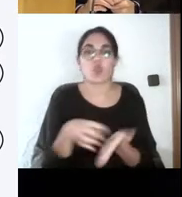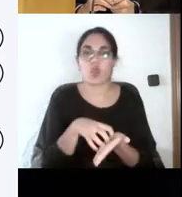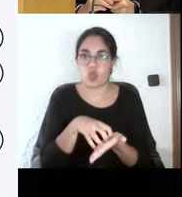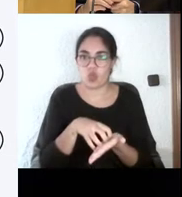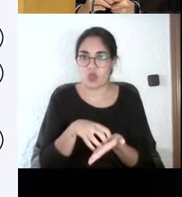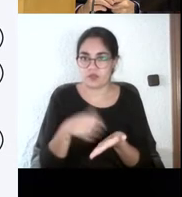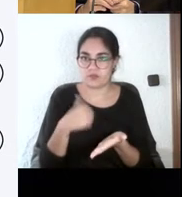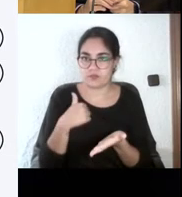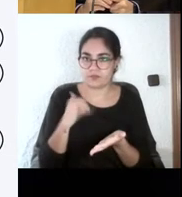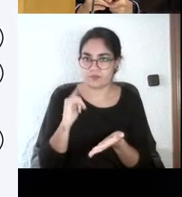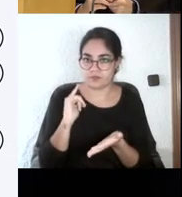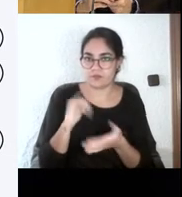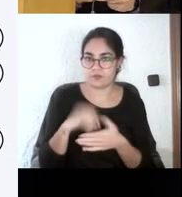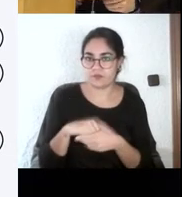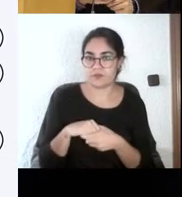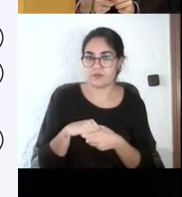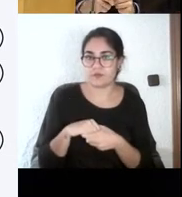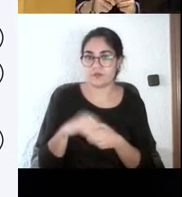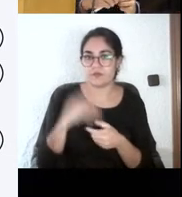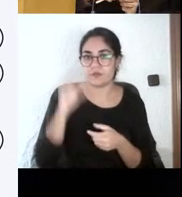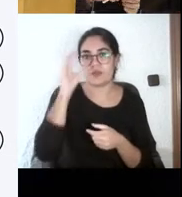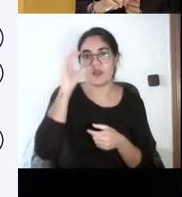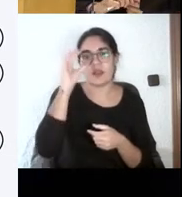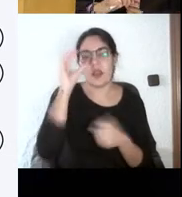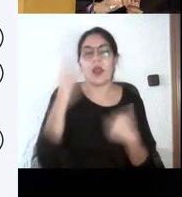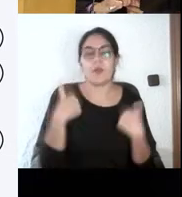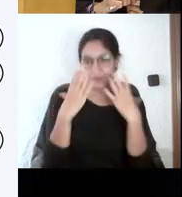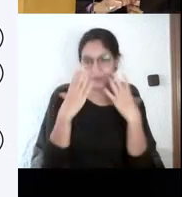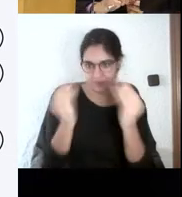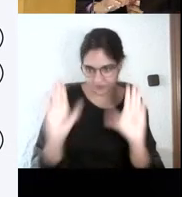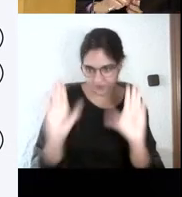Y dudas en el sentido, y a ver si se me entiende bien.